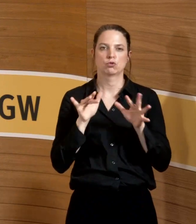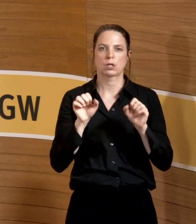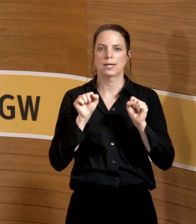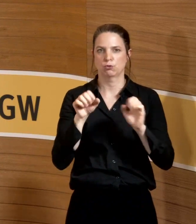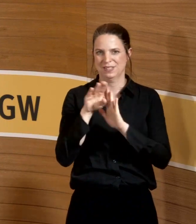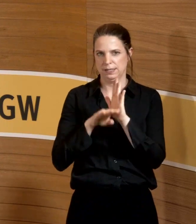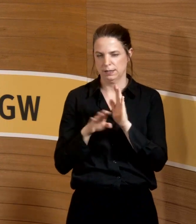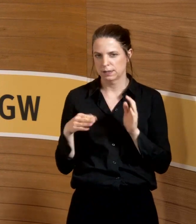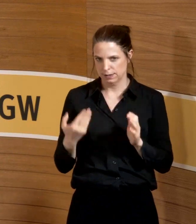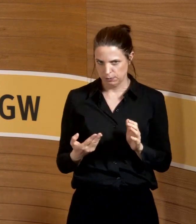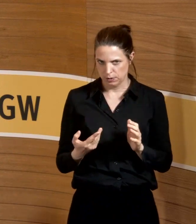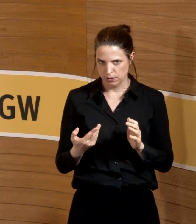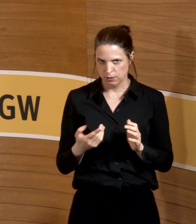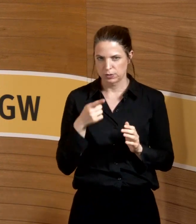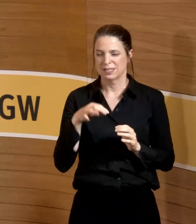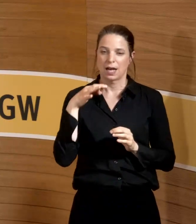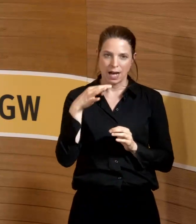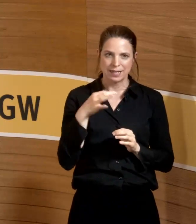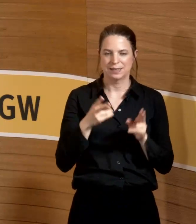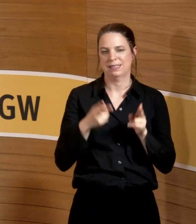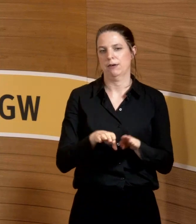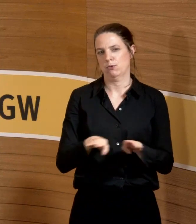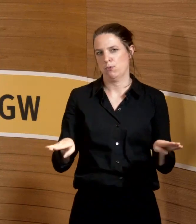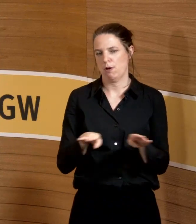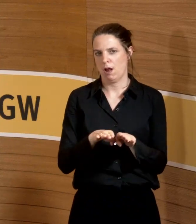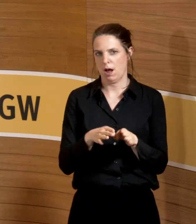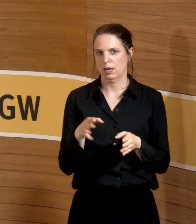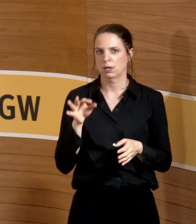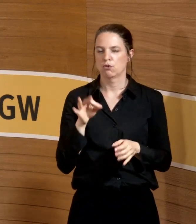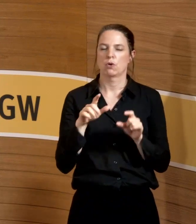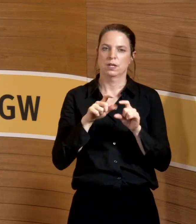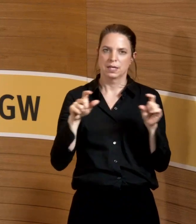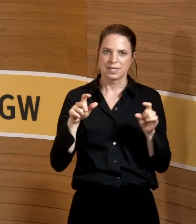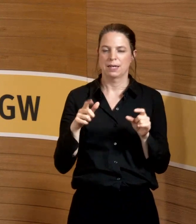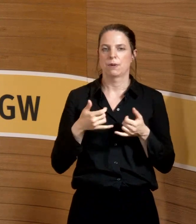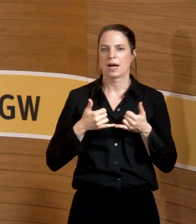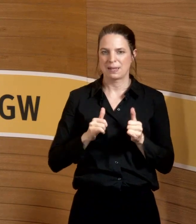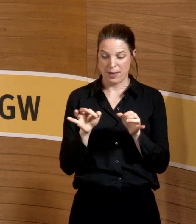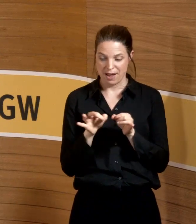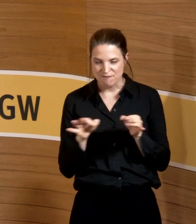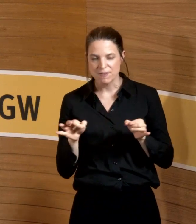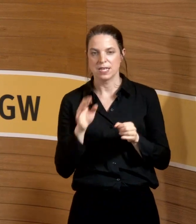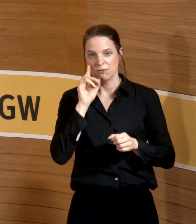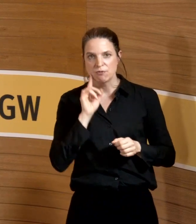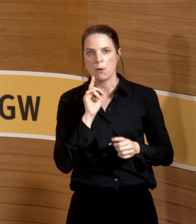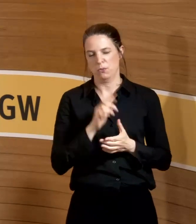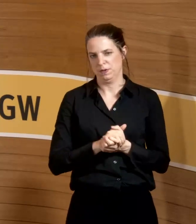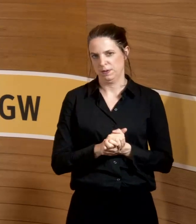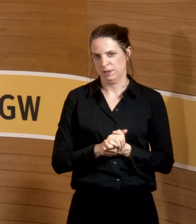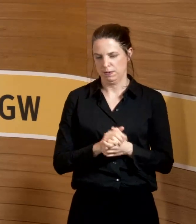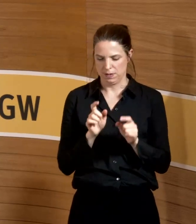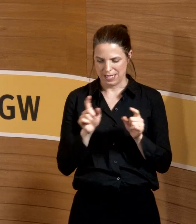Und im Strahlenschutzgesetz ist das die einzige Rechtsgrundlage, die sich des Themas gebärfähige Frauen annimmt.